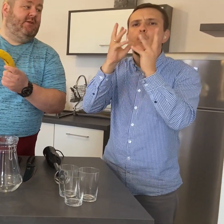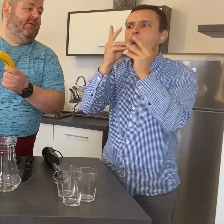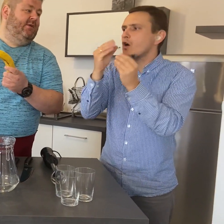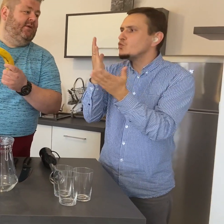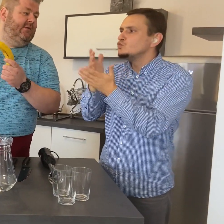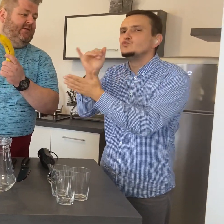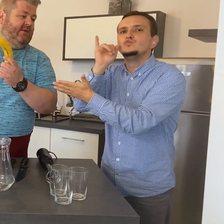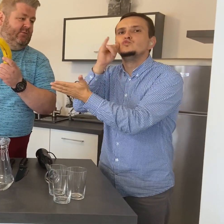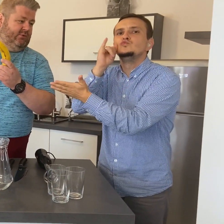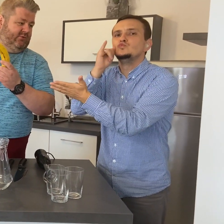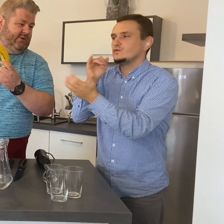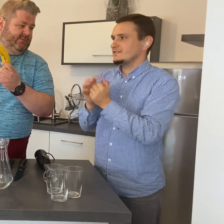najsłodsze.